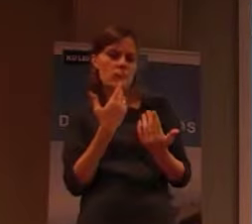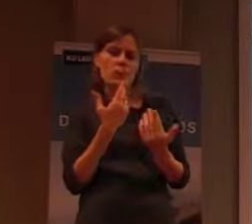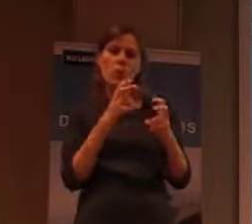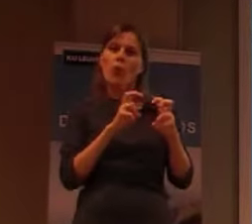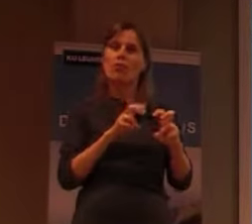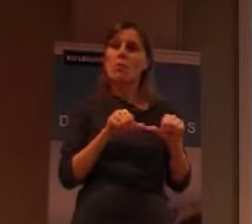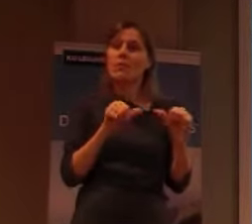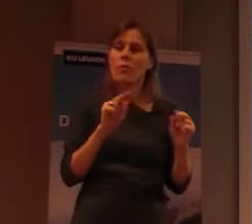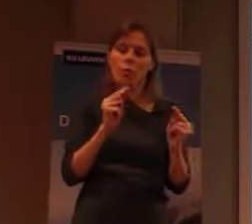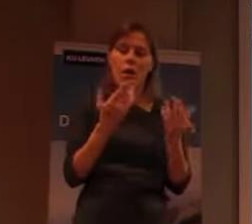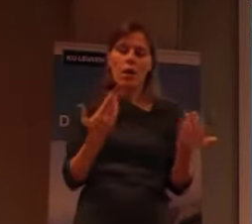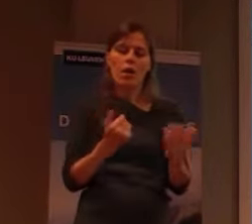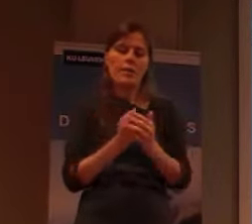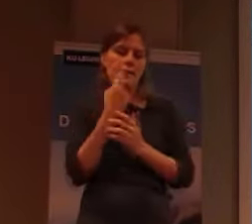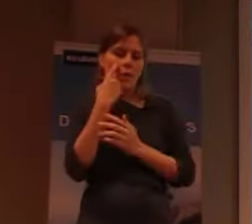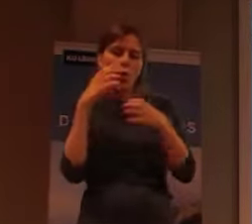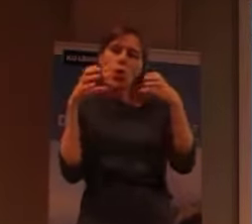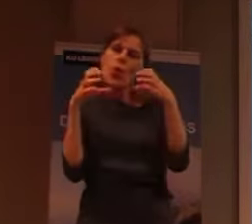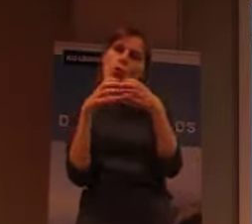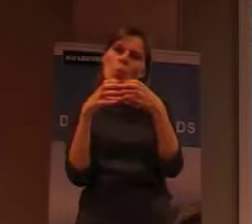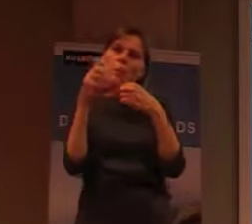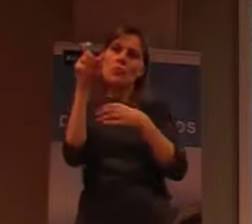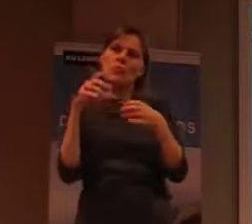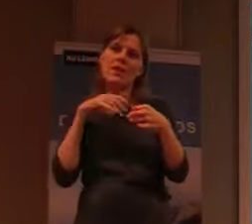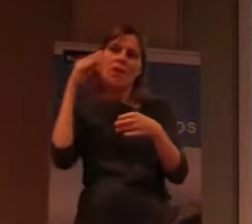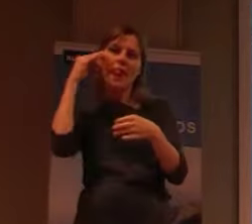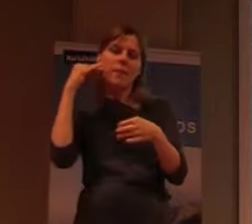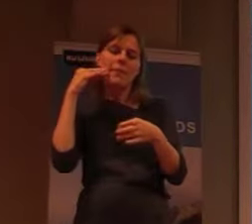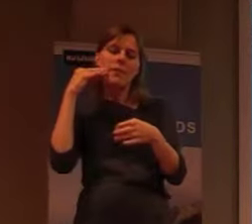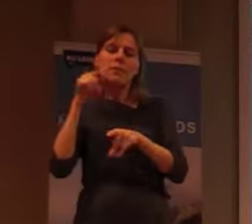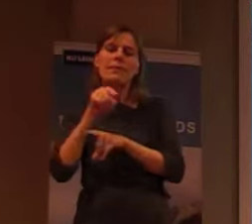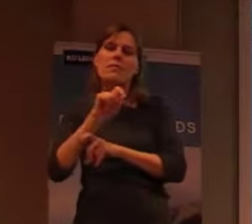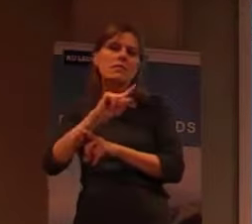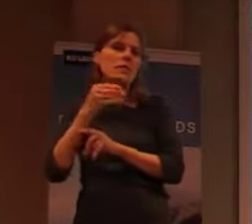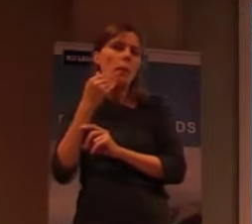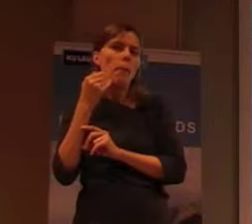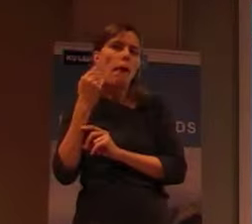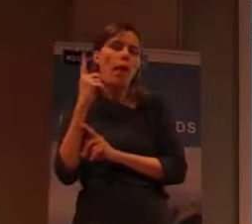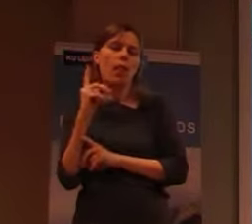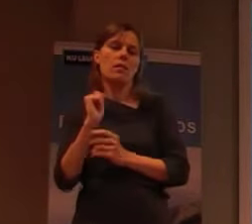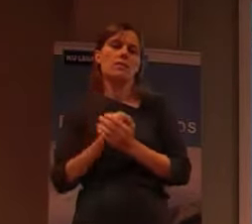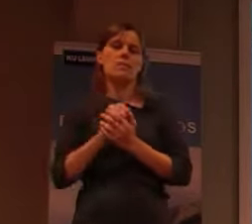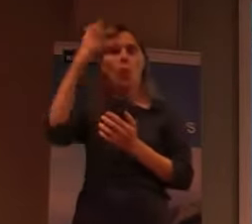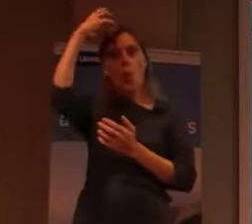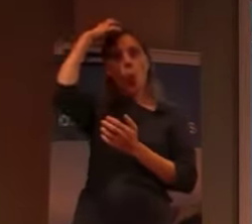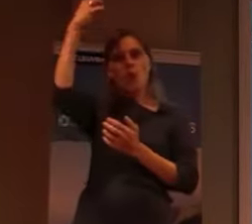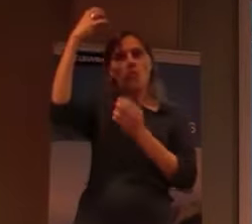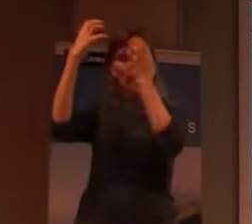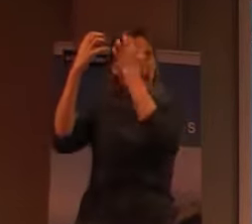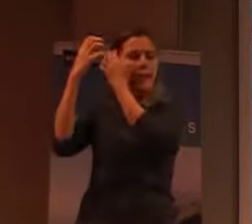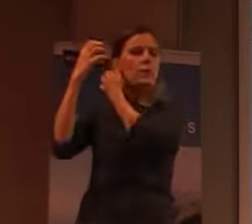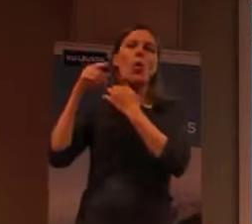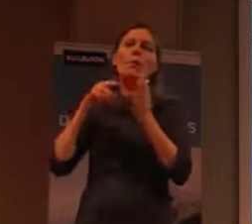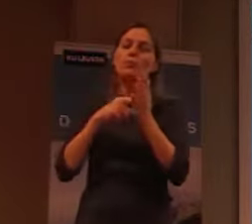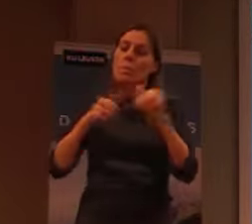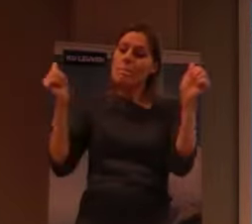een groep van mensen met Lepra is eigenlijk niet evident. Het is eigenlijk de overheid die moet beslissen van we gaan